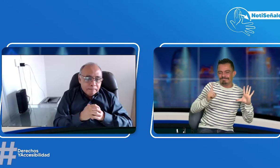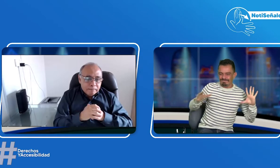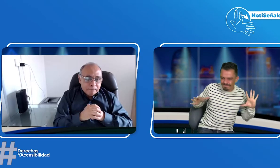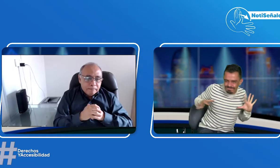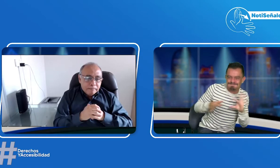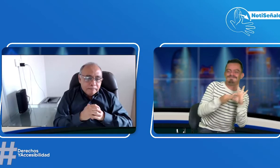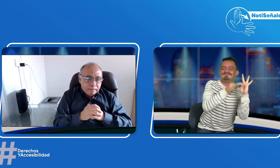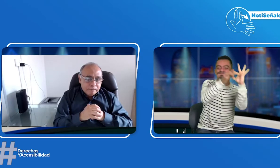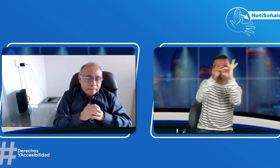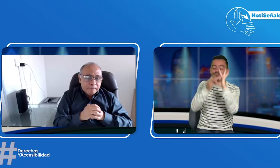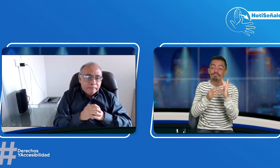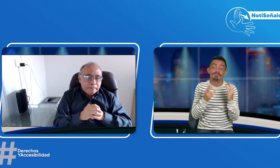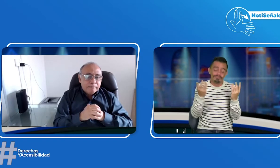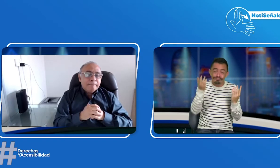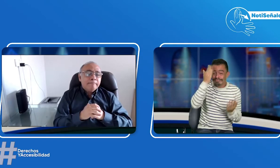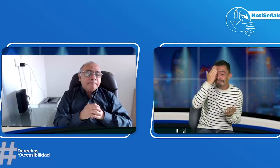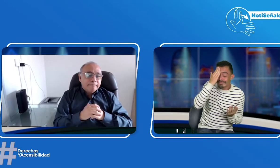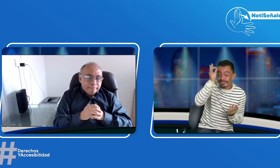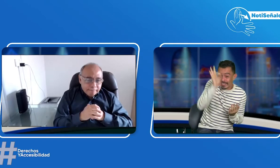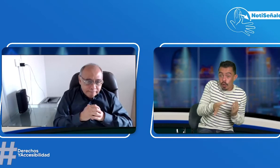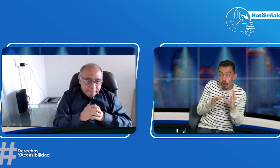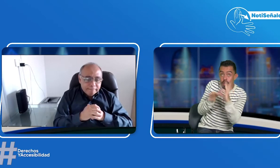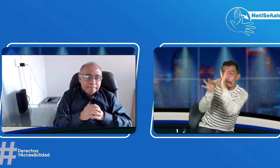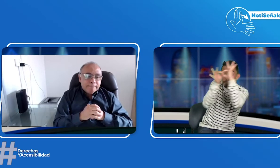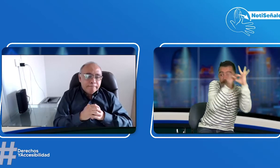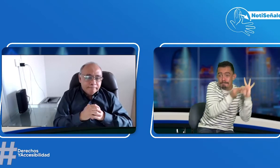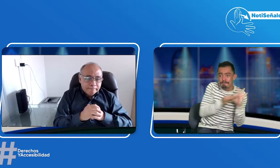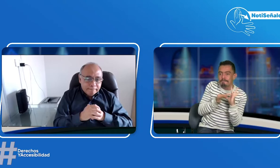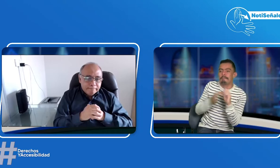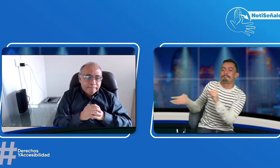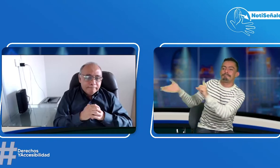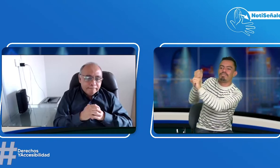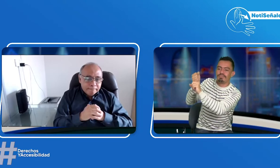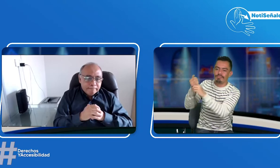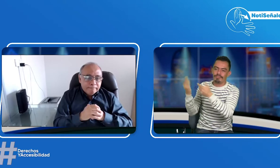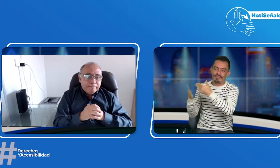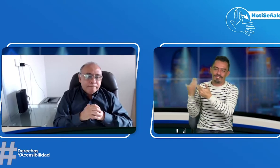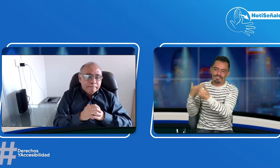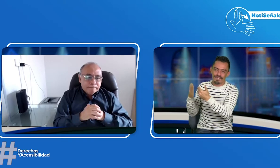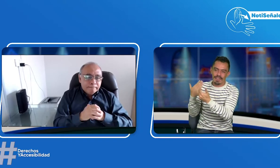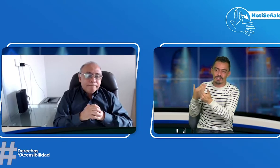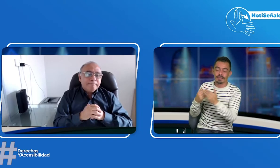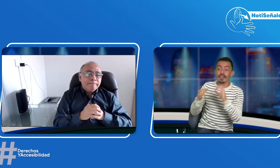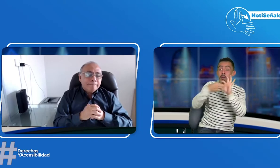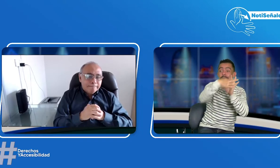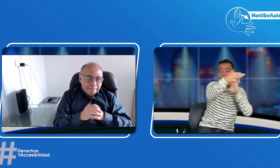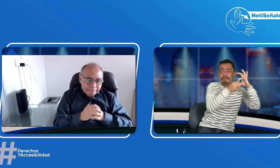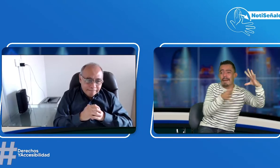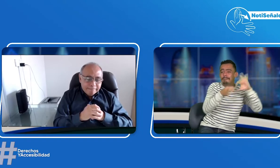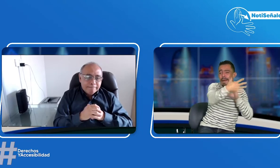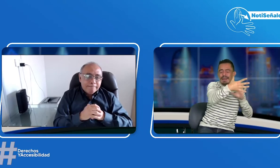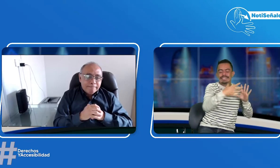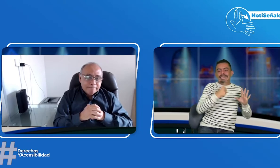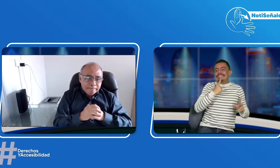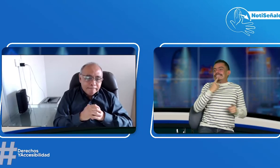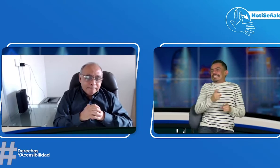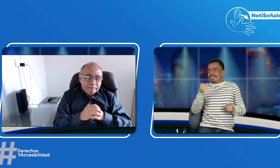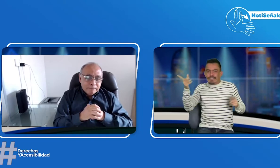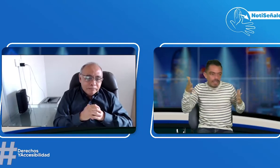No estamos unidos y esta unión es importante. Si nos unimos podemos llegar más fácil al objetivo. Pero así